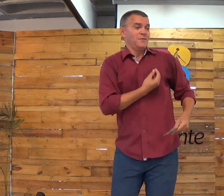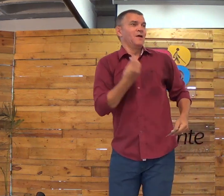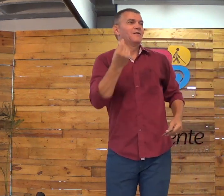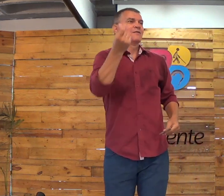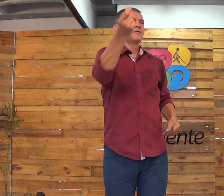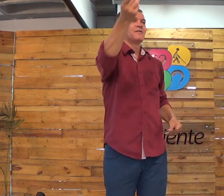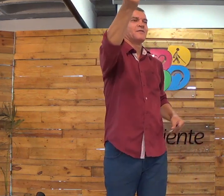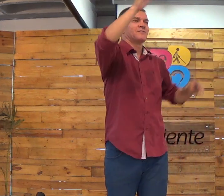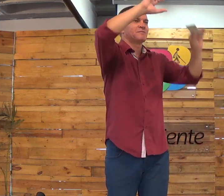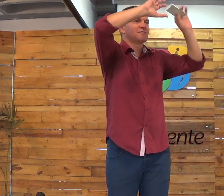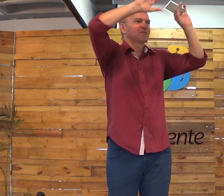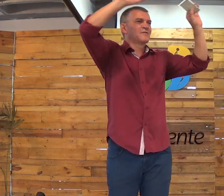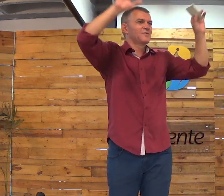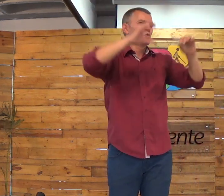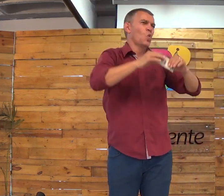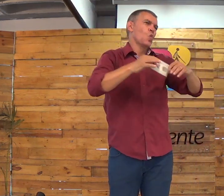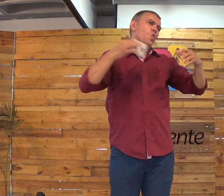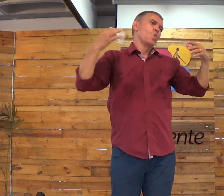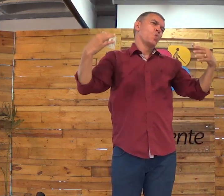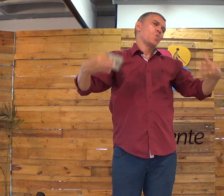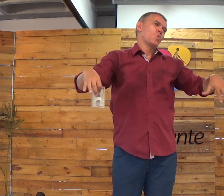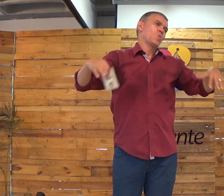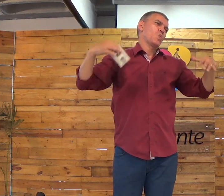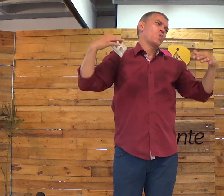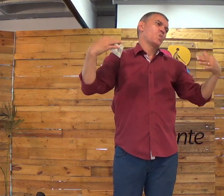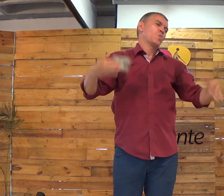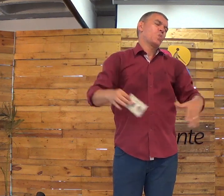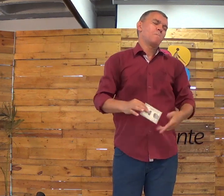segundo nascimento. Mas ali você nunca vai morrer. Que legal, né?